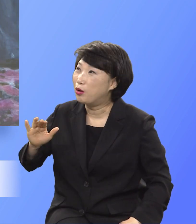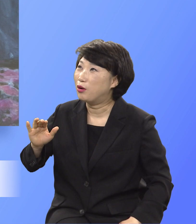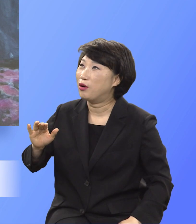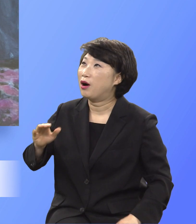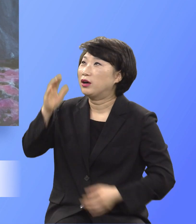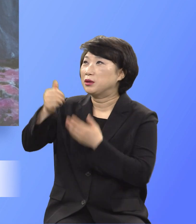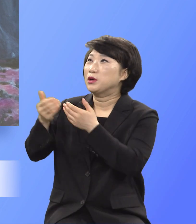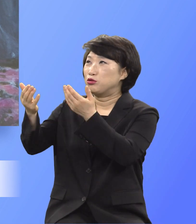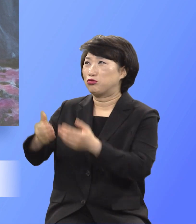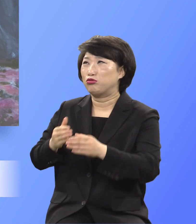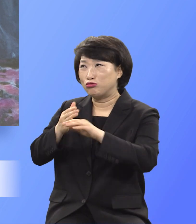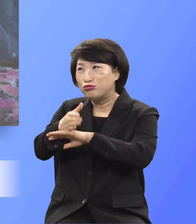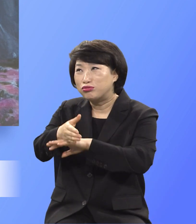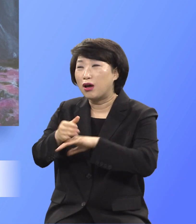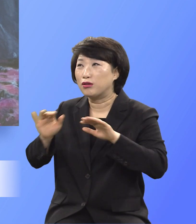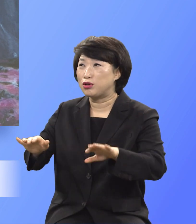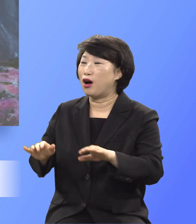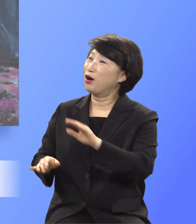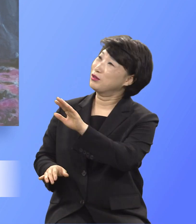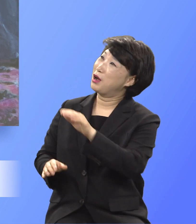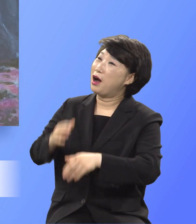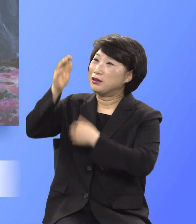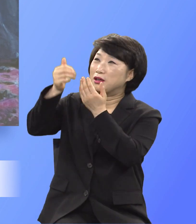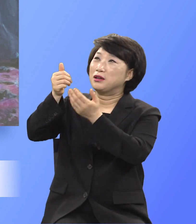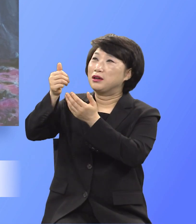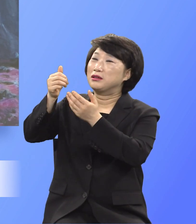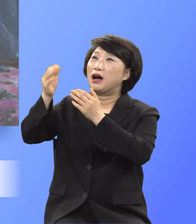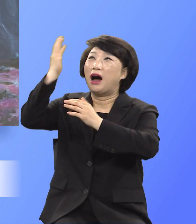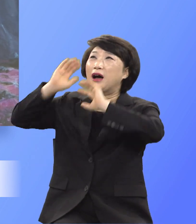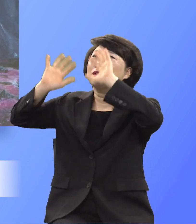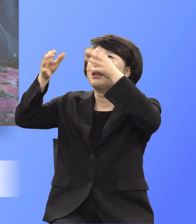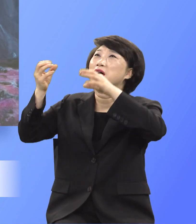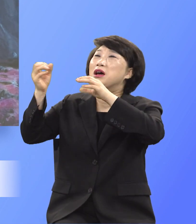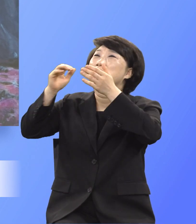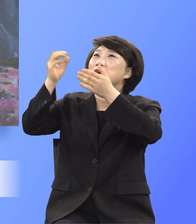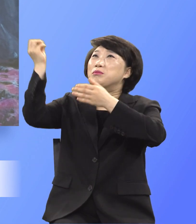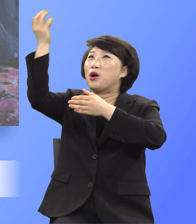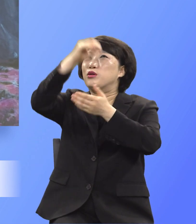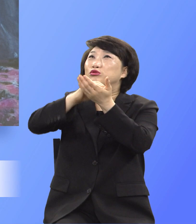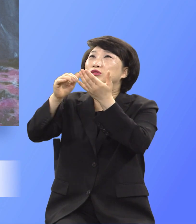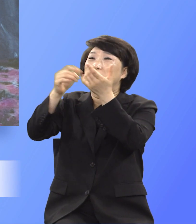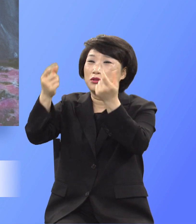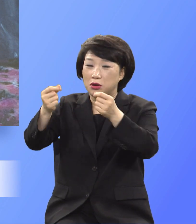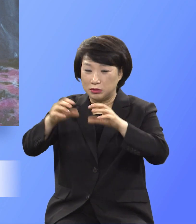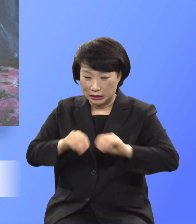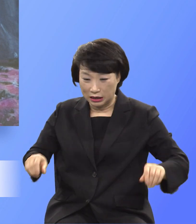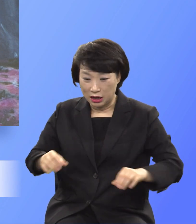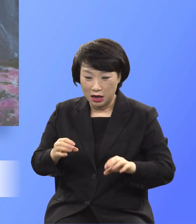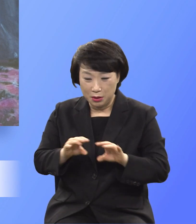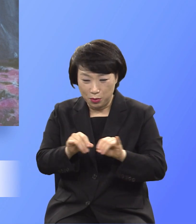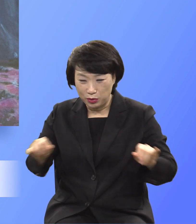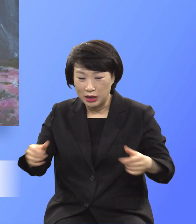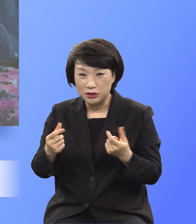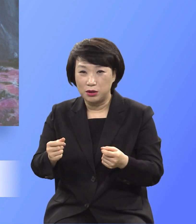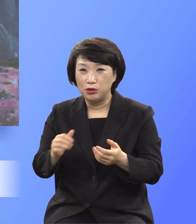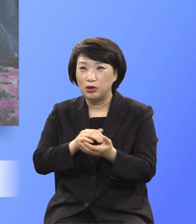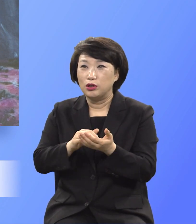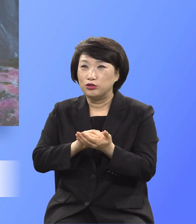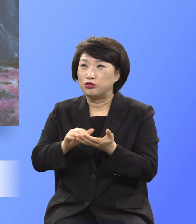자식이고 하늘의 별과 같이 땅에 모래처럼 번성한다고 하더니 그거 잡아 없이